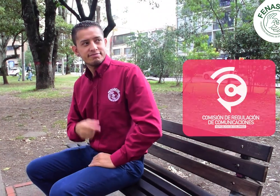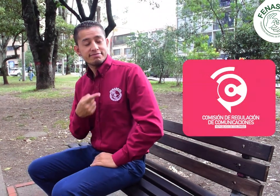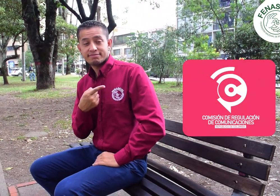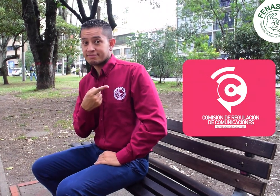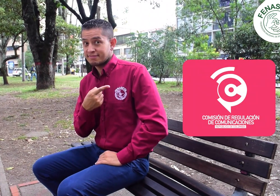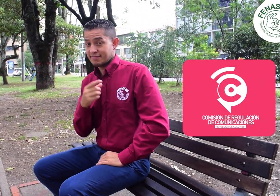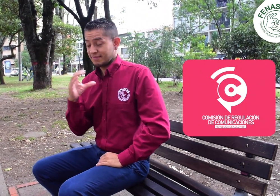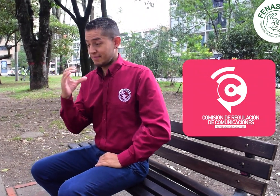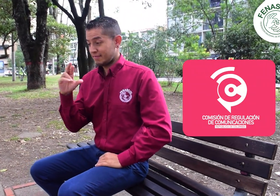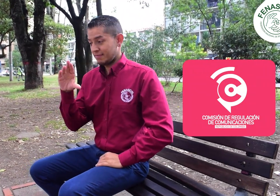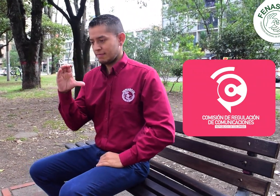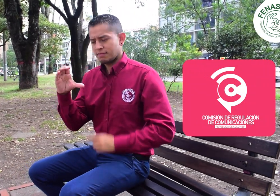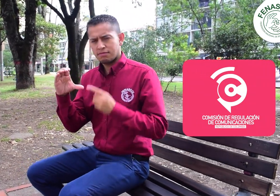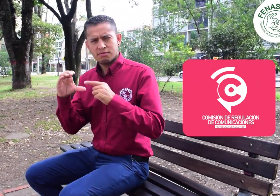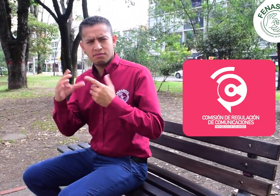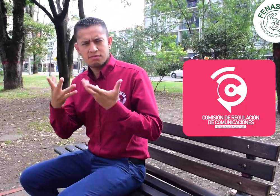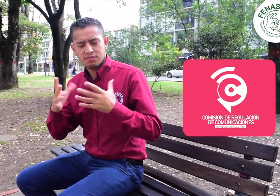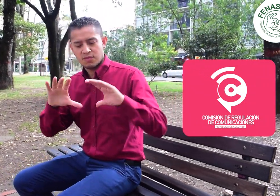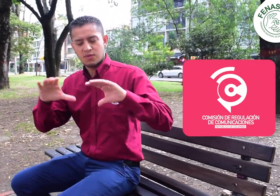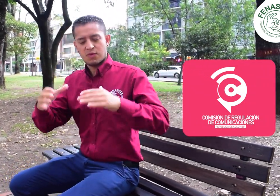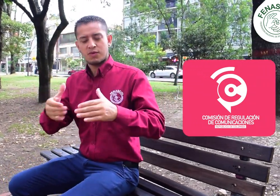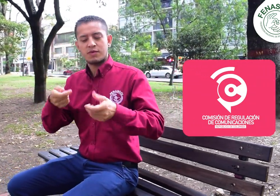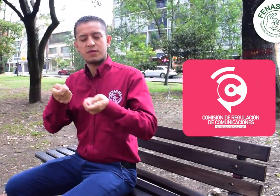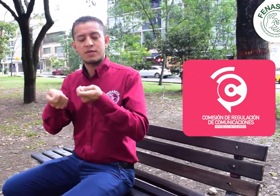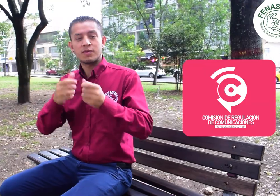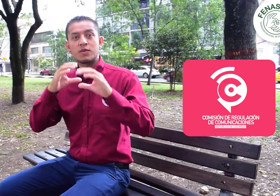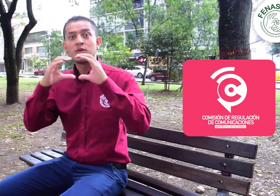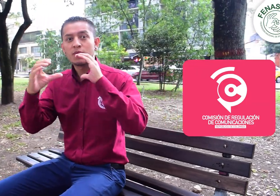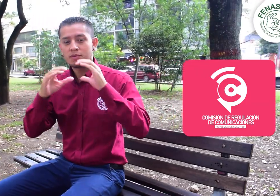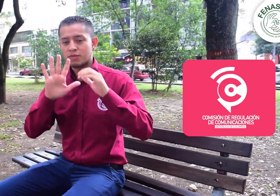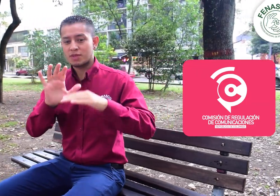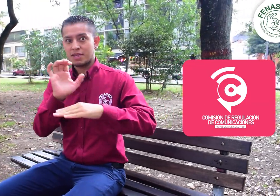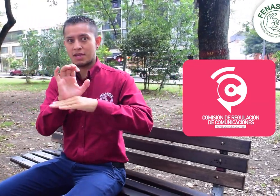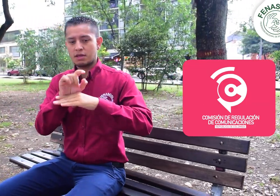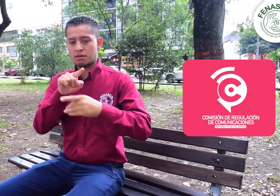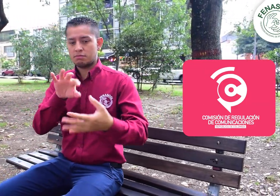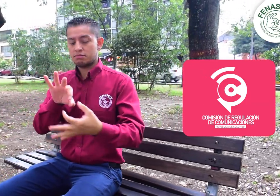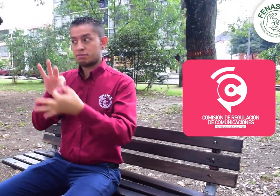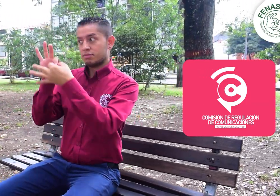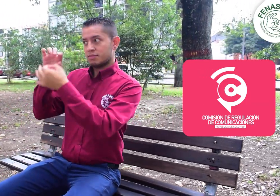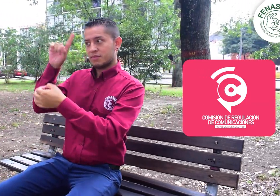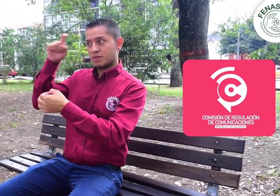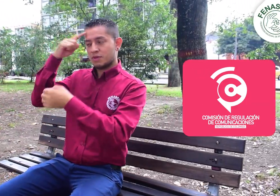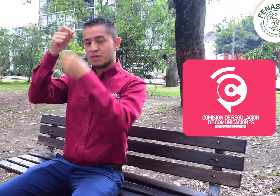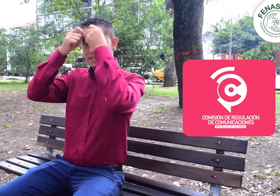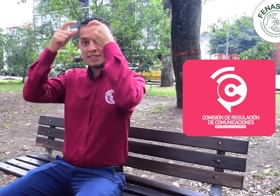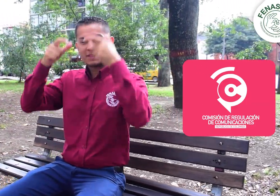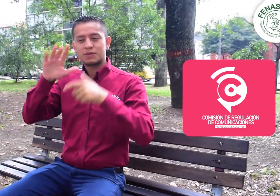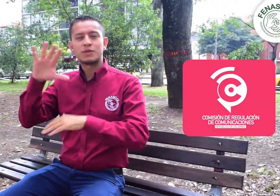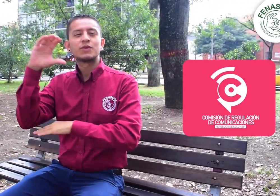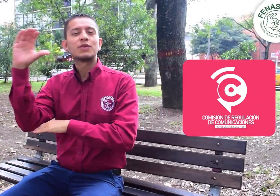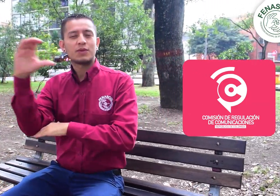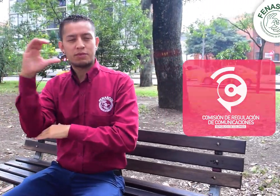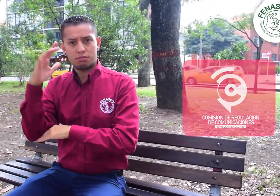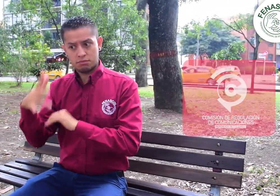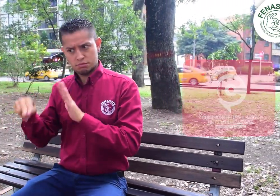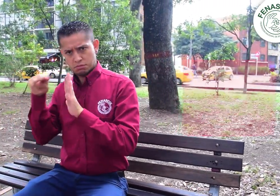Esa es la CRC y significa la Comisión de Regulación de Comunicación. Es una entidad del Estado colombiano que se encarga de